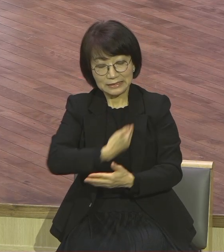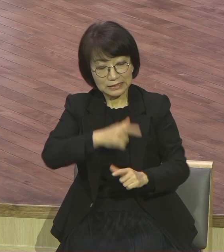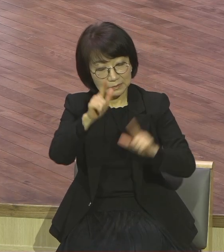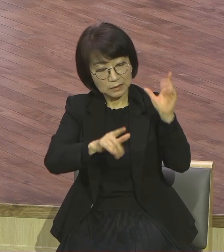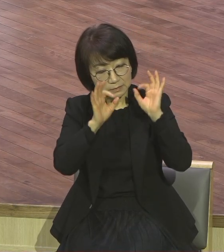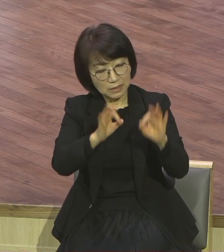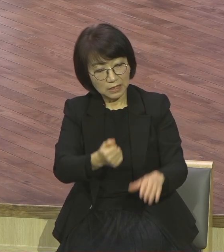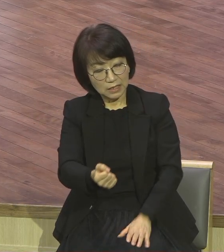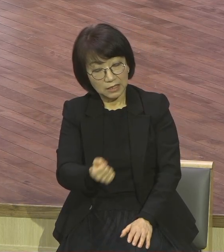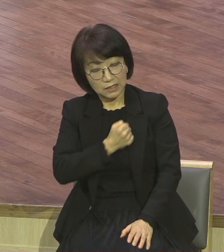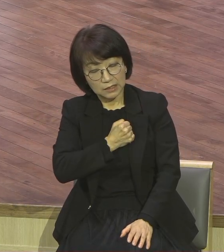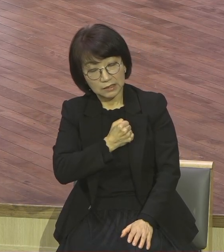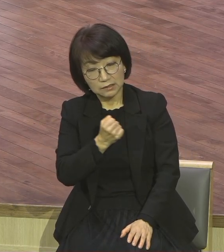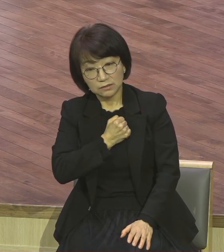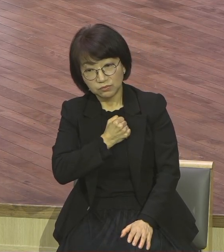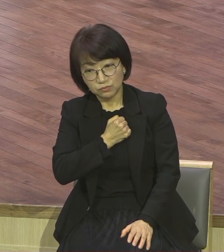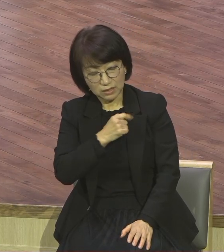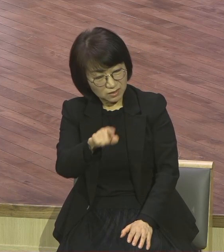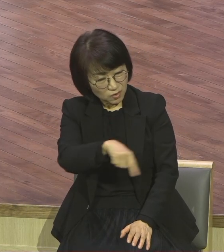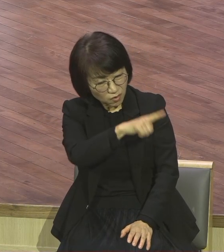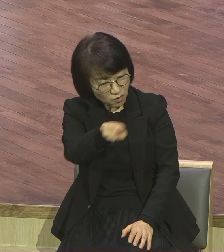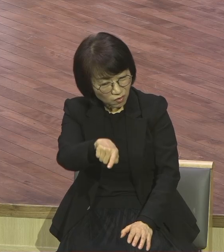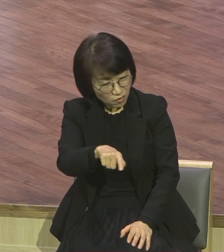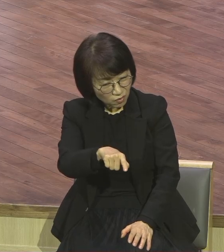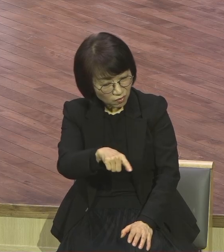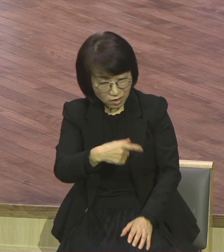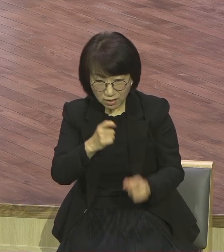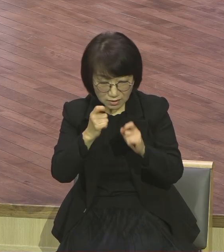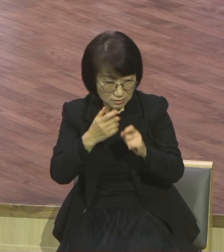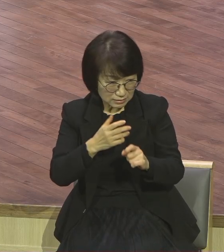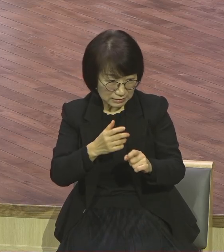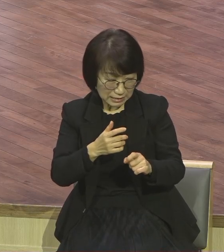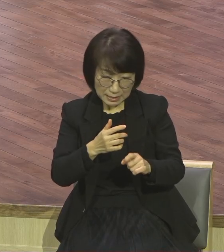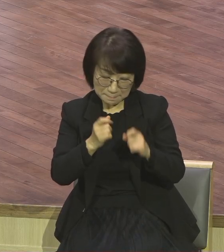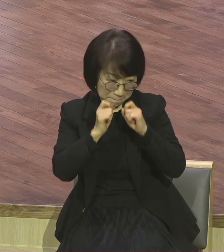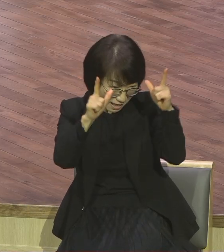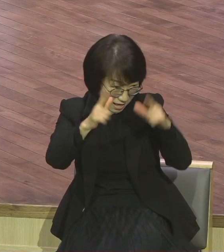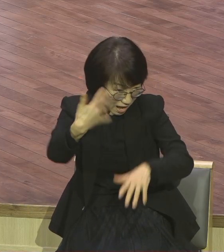향해서 뭐라 하느냐, 너희가 아직도 깨닫지 못하느냐.